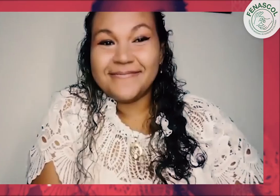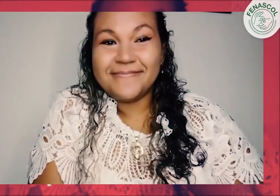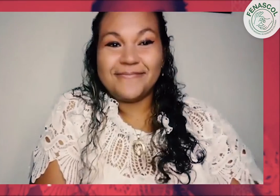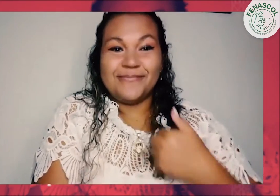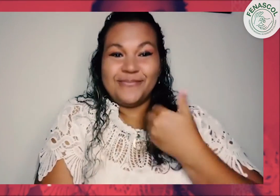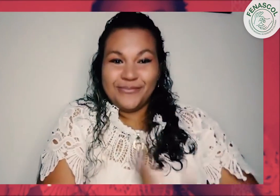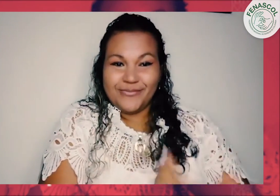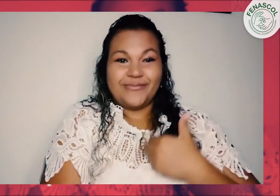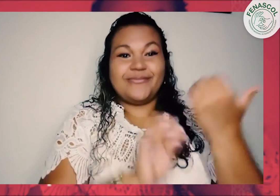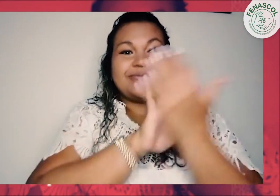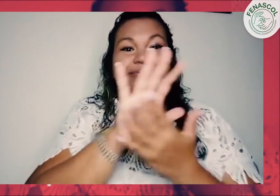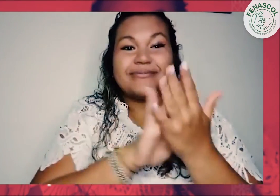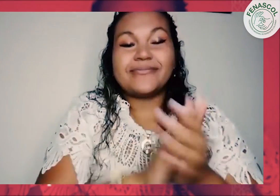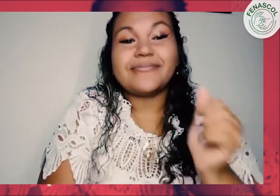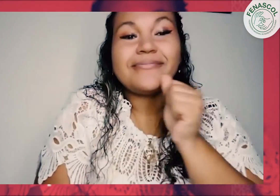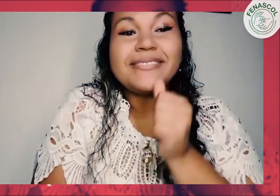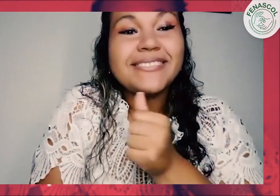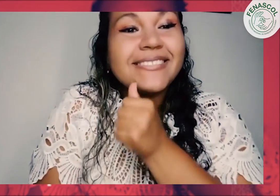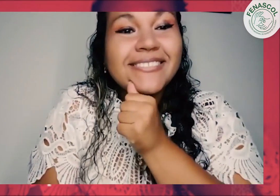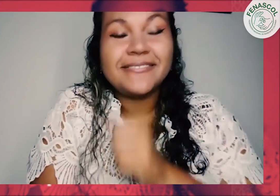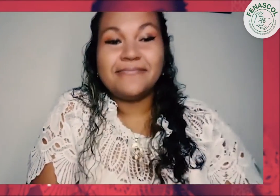Me identifico con esta seña y vivo en Girardot